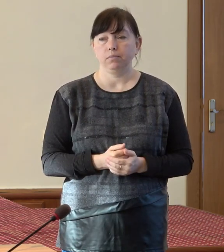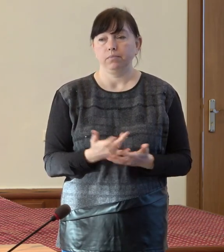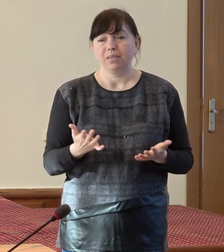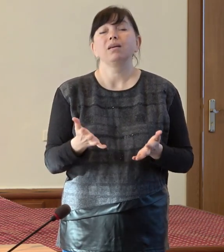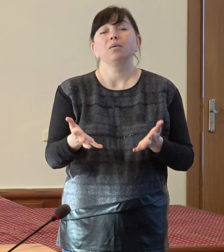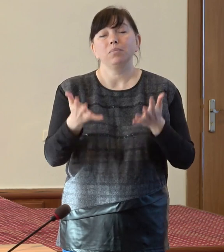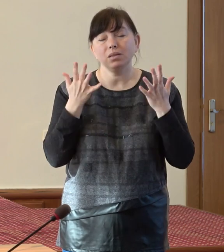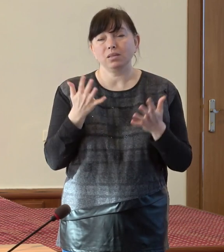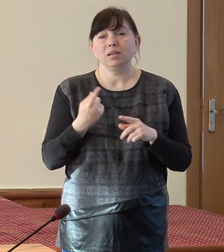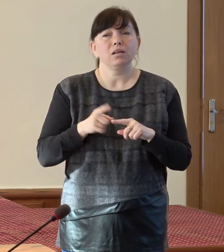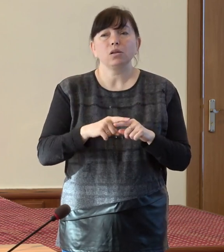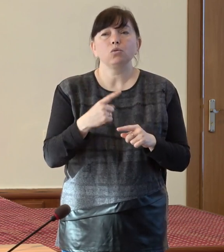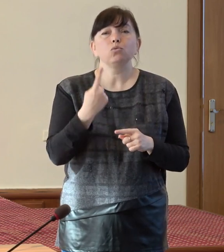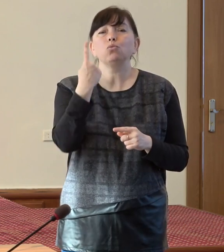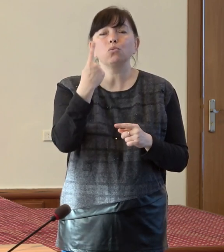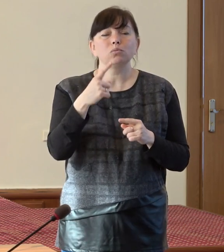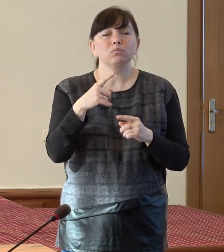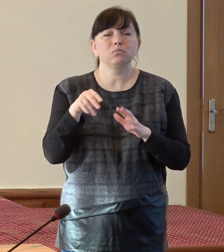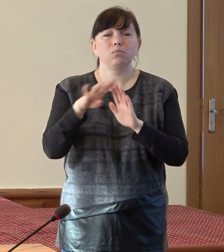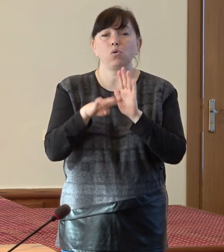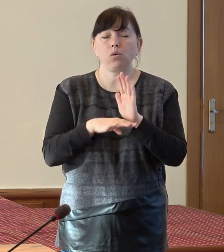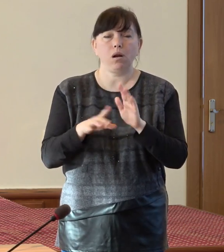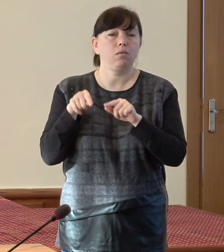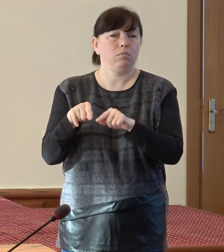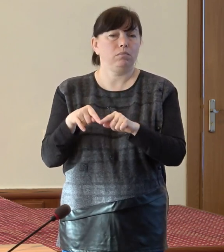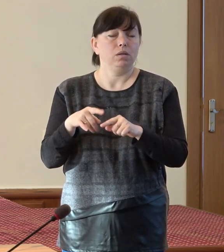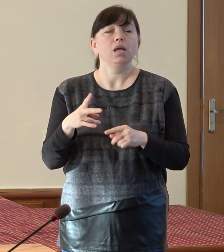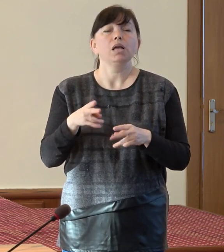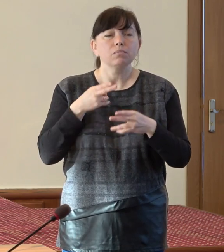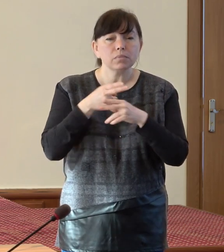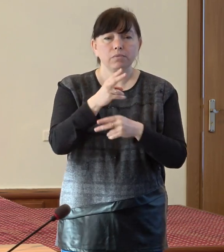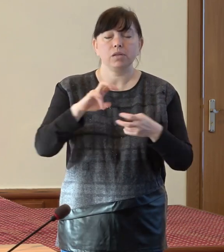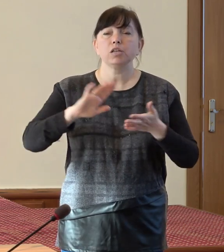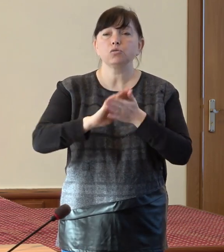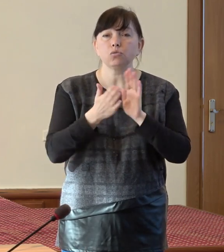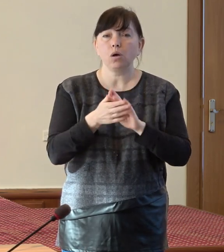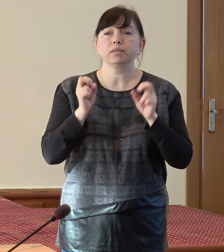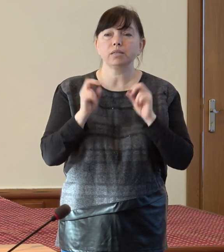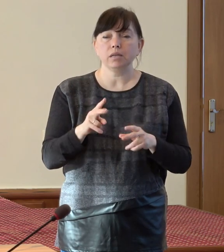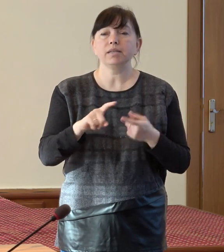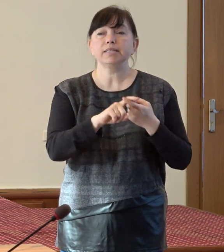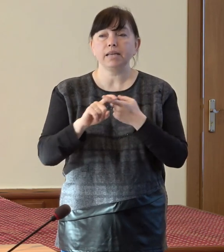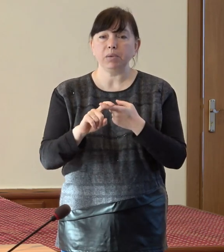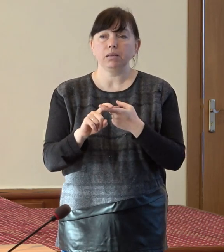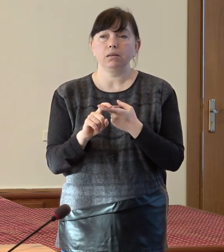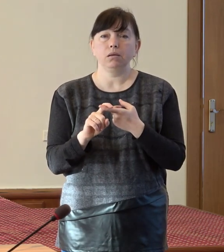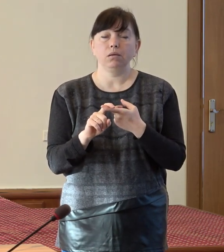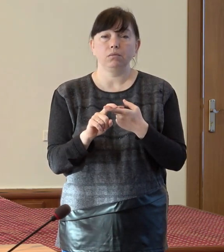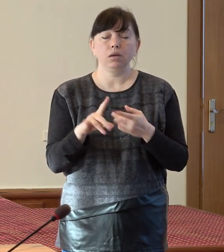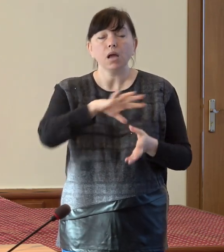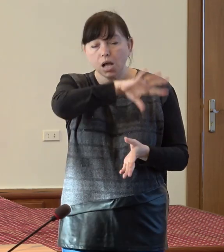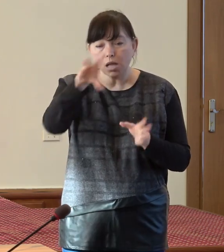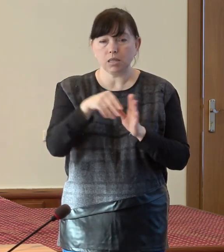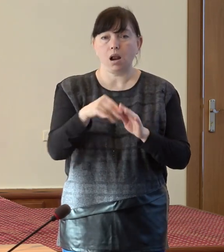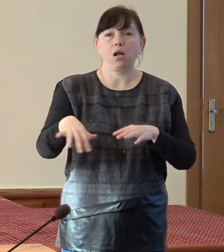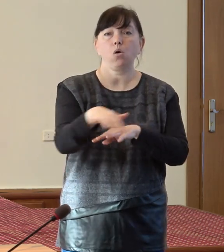Bineînțeles că nu este doar un singur sistem. De prevenire situațiilor de risc depinde de întreaga